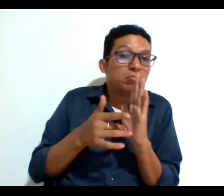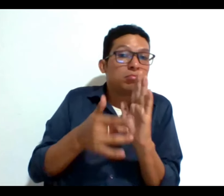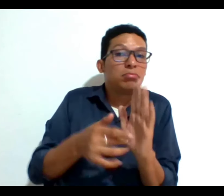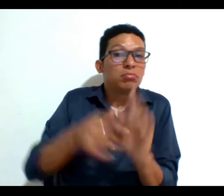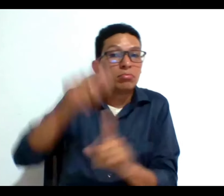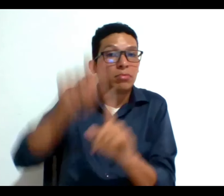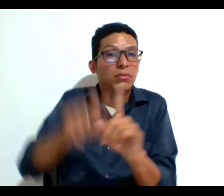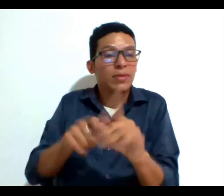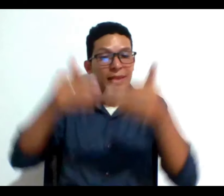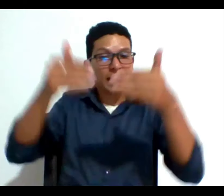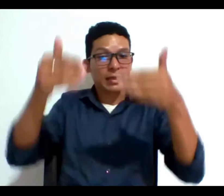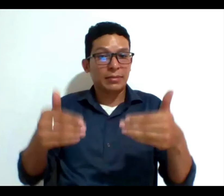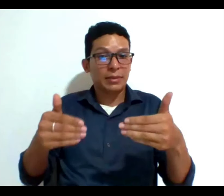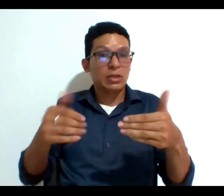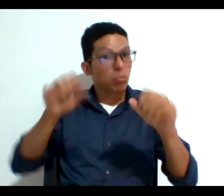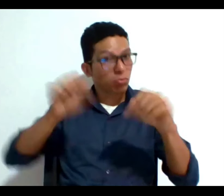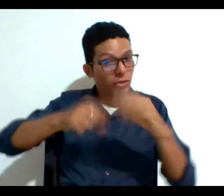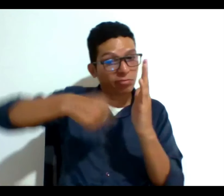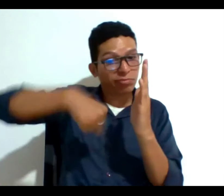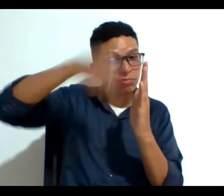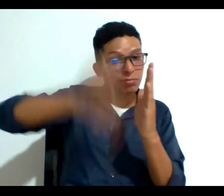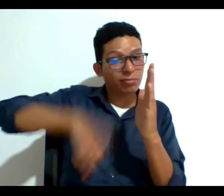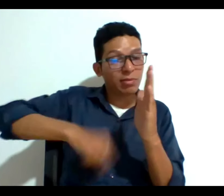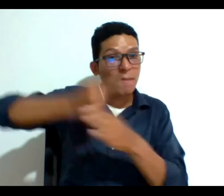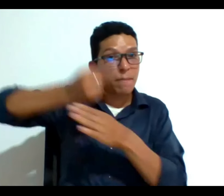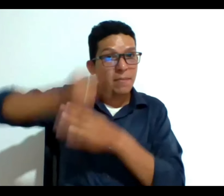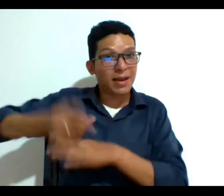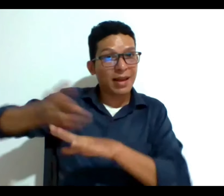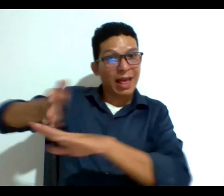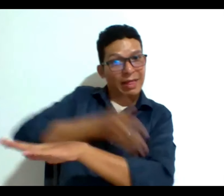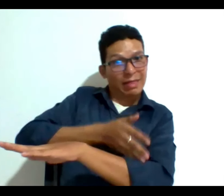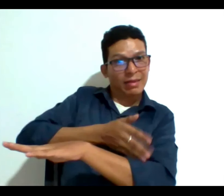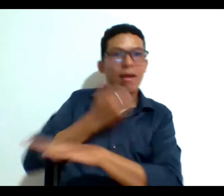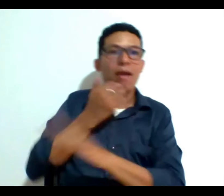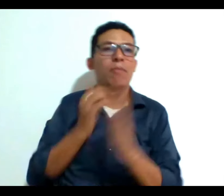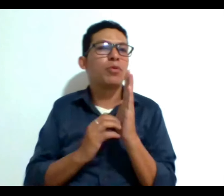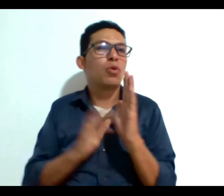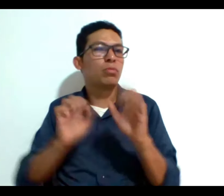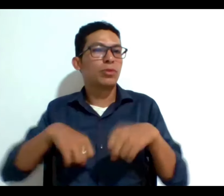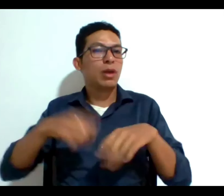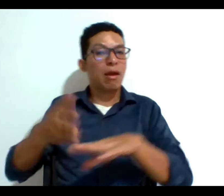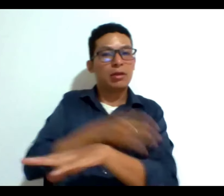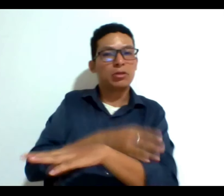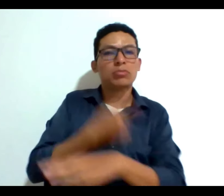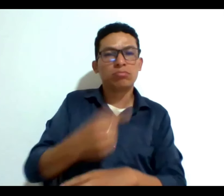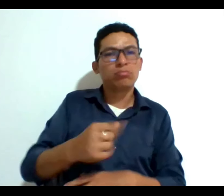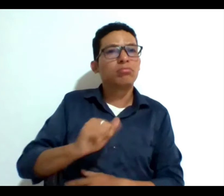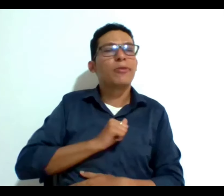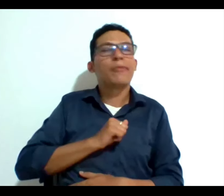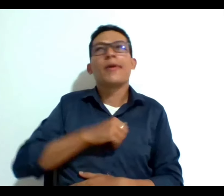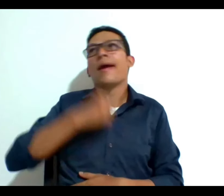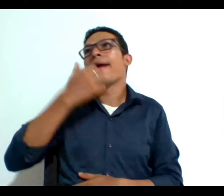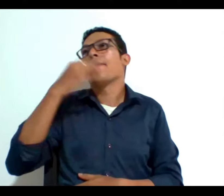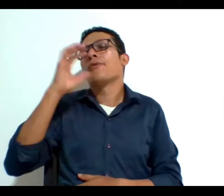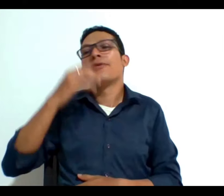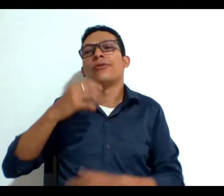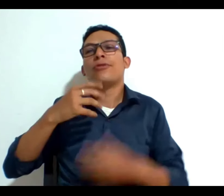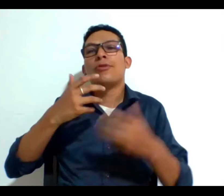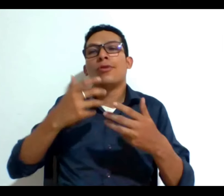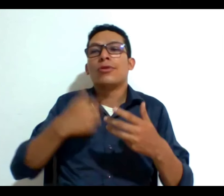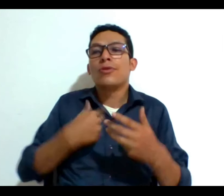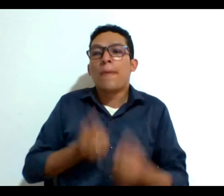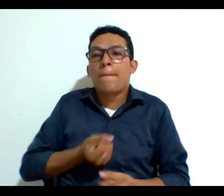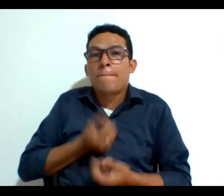con discapacidad podría firmar una directiva anticipada es decir con anticipación decir si yo en algún momento no puedo expresar mi